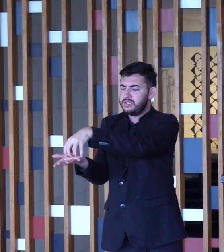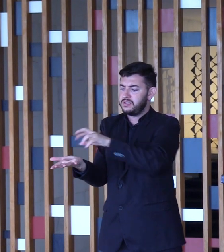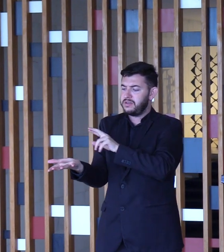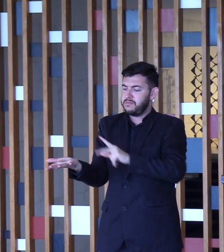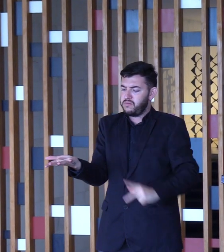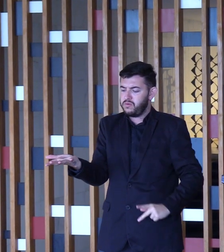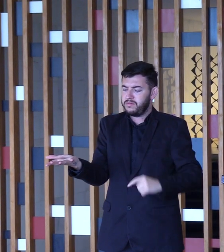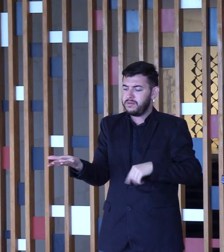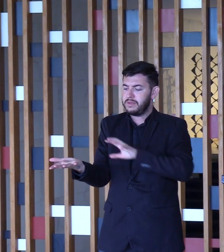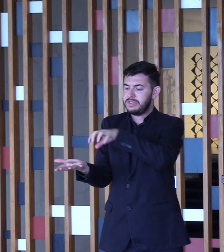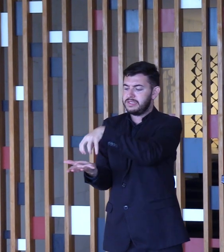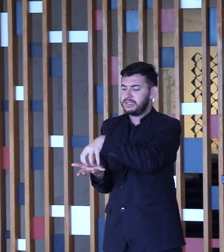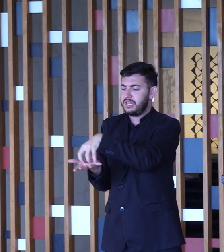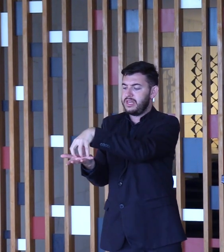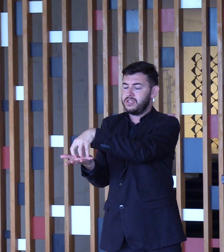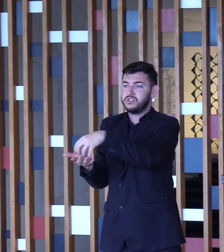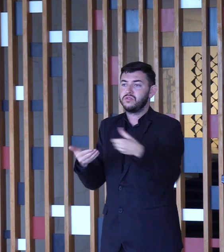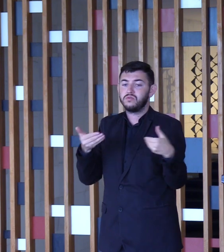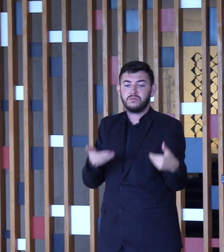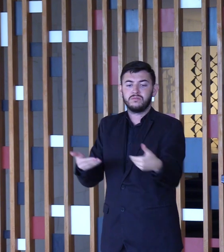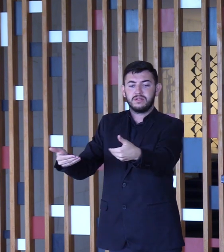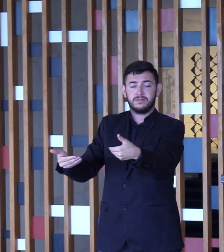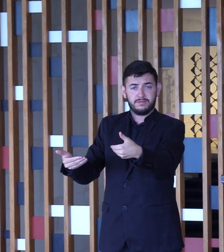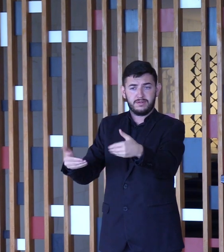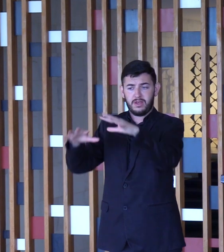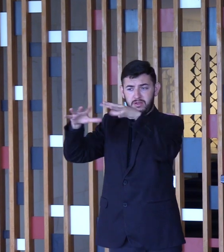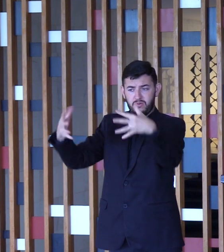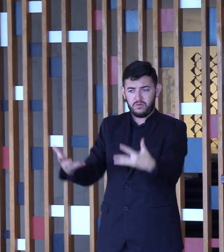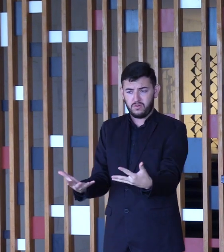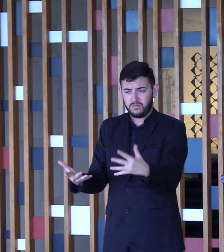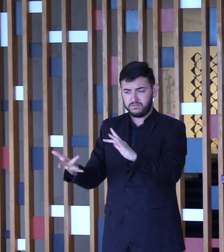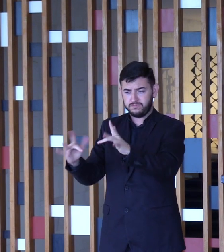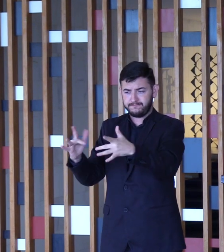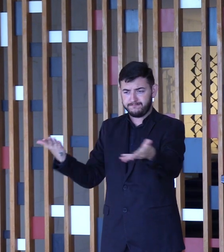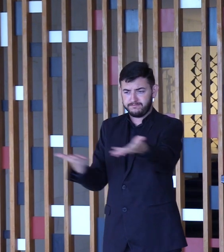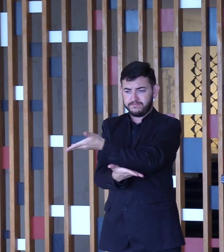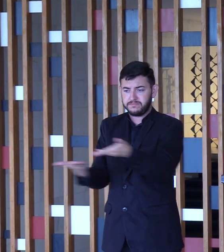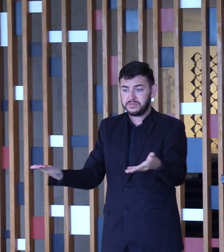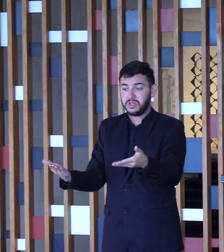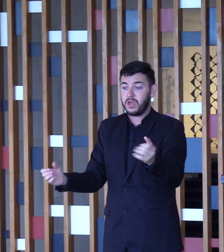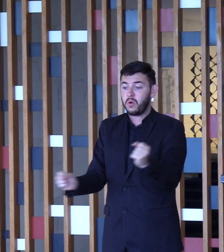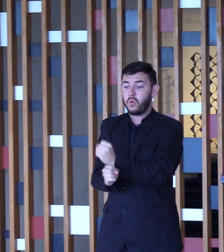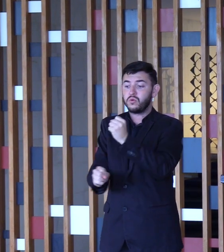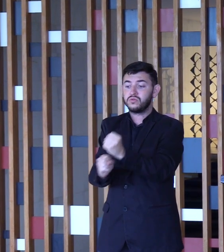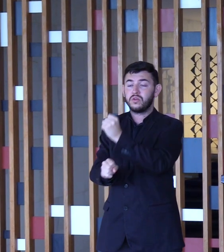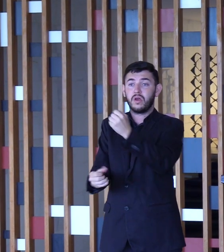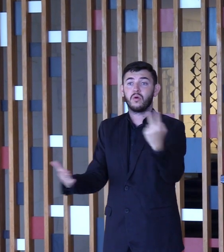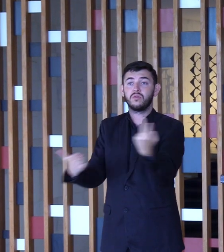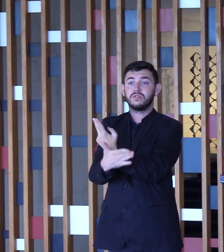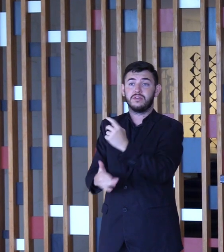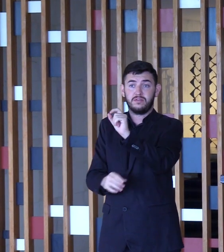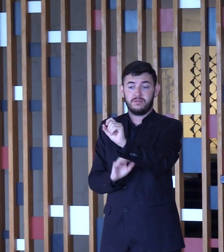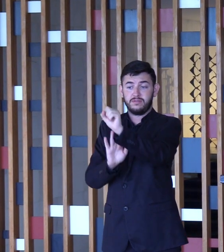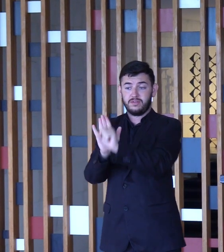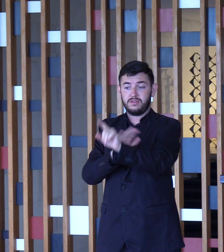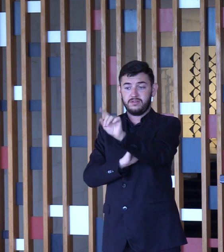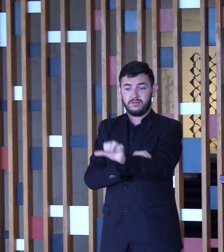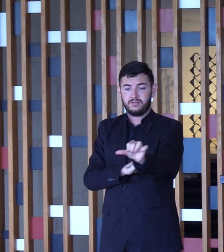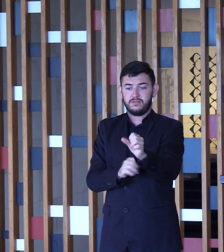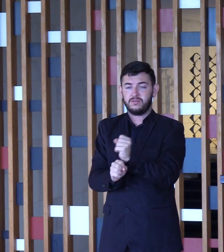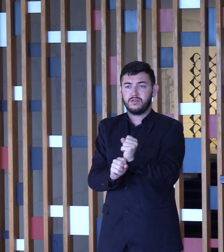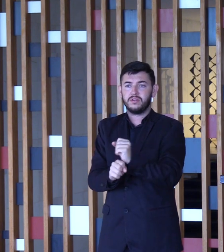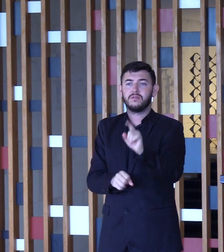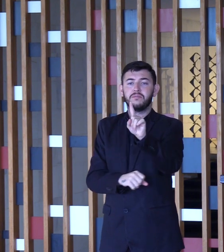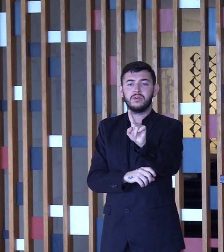Relações Exteriores. Sua construção se deu em meados do século XIX, entre os anos de 1851